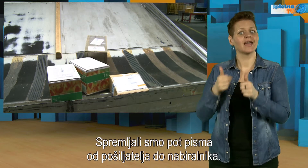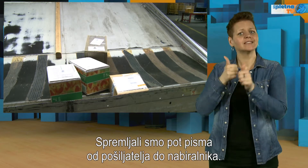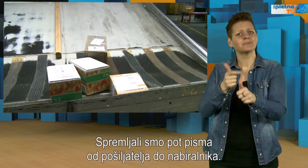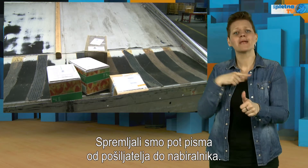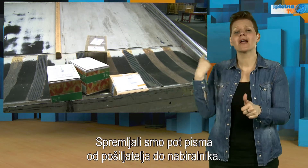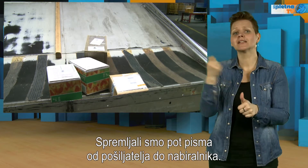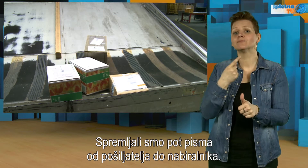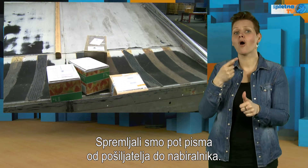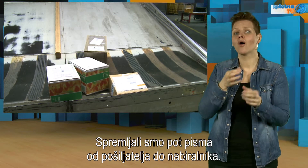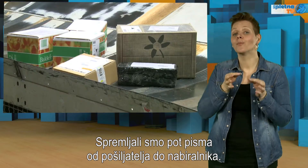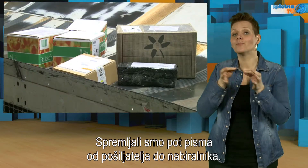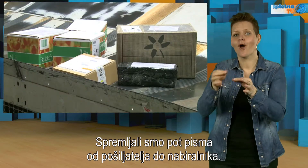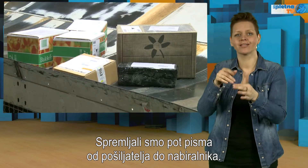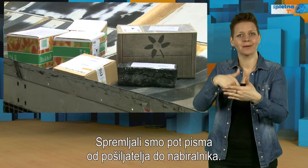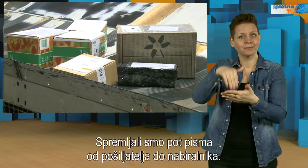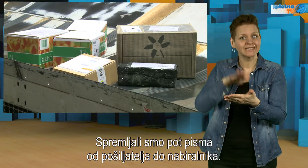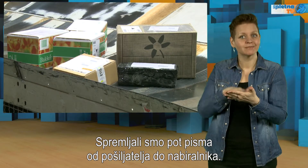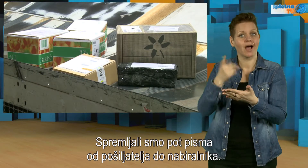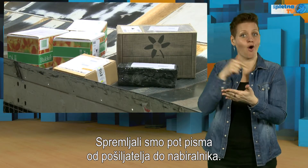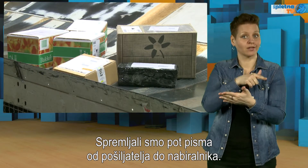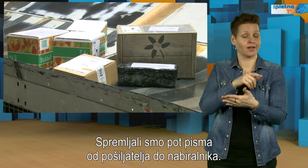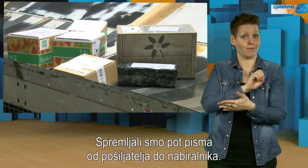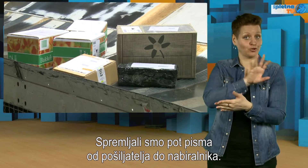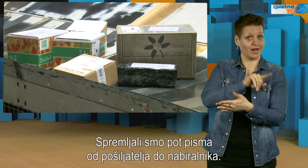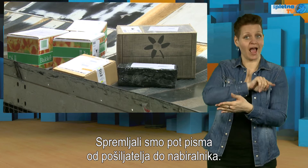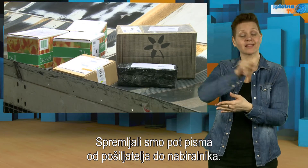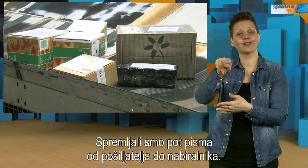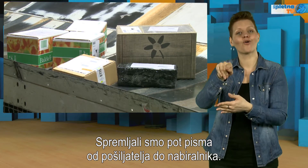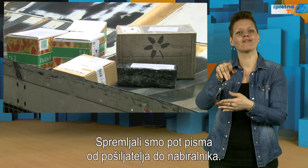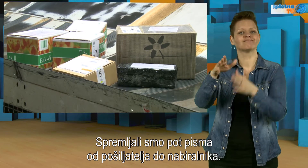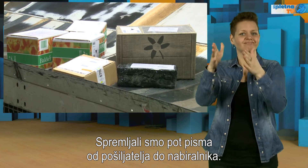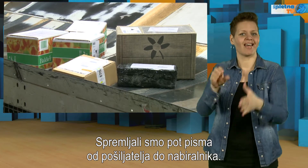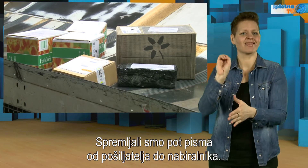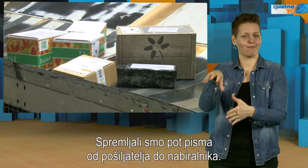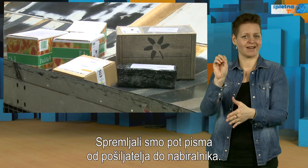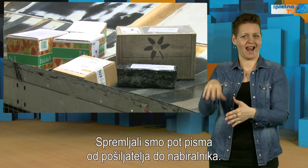Spremljali smo podpisma od pošiljatelja do nabiralnika.